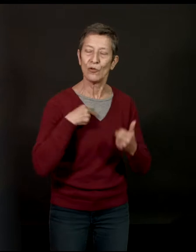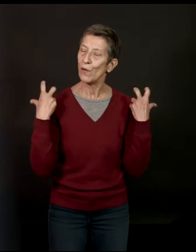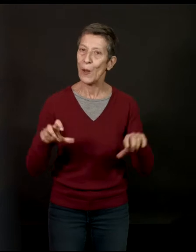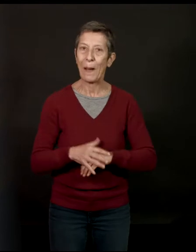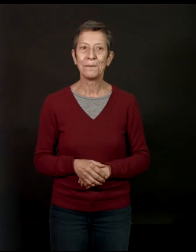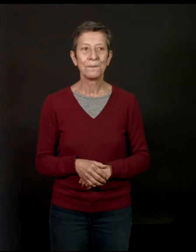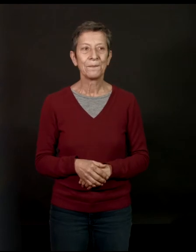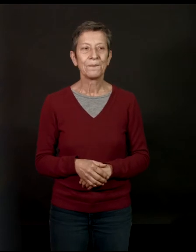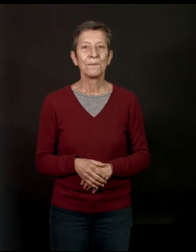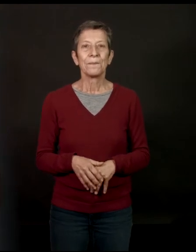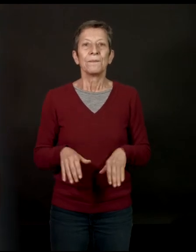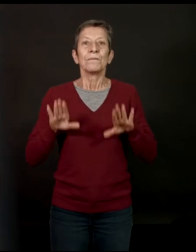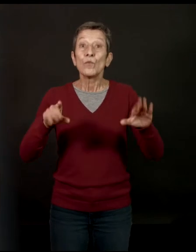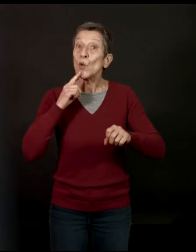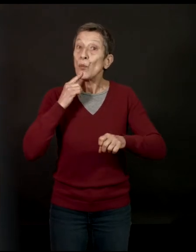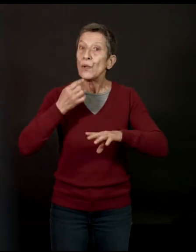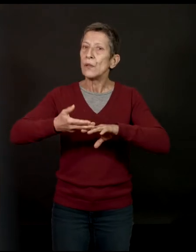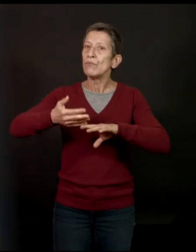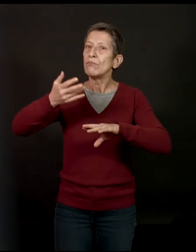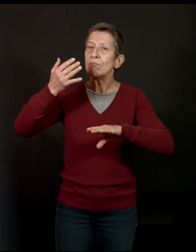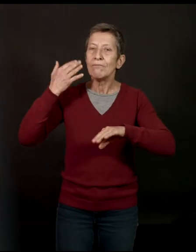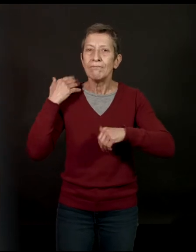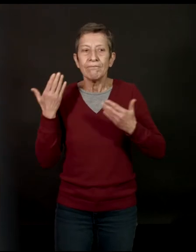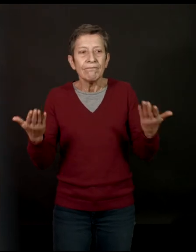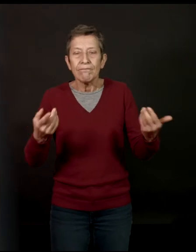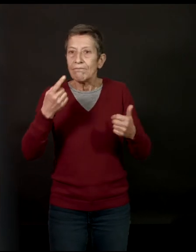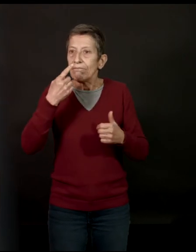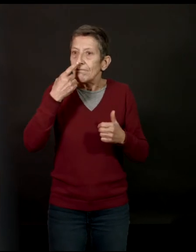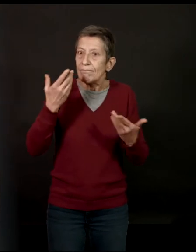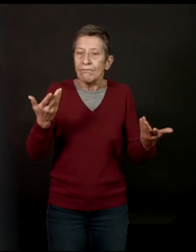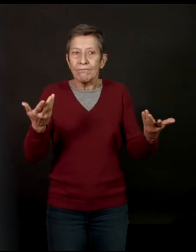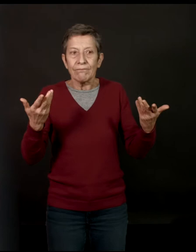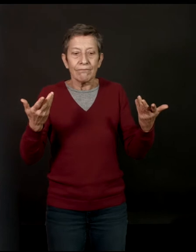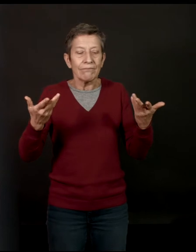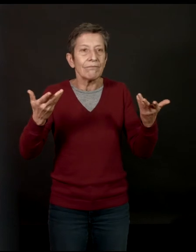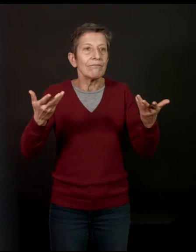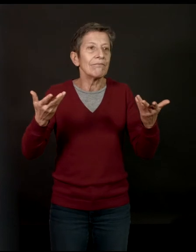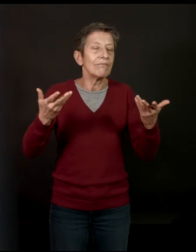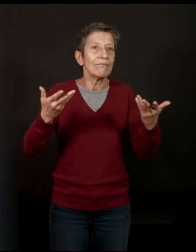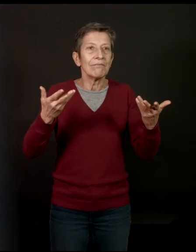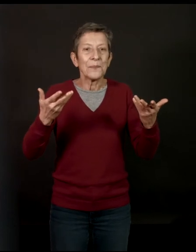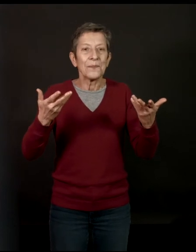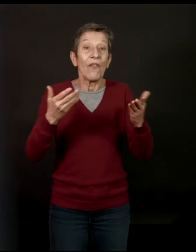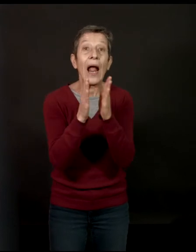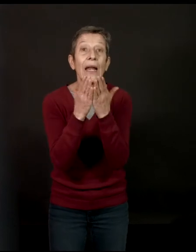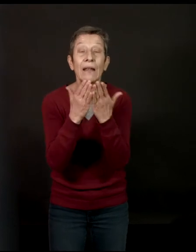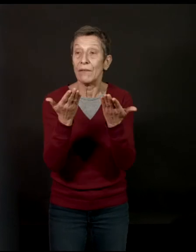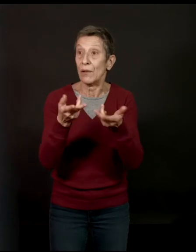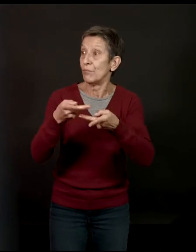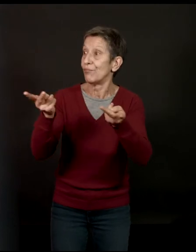Et depuis quelques années, on a l'impression qu'il y a un regain d'intérêt vraiment assez frappant, notamment au niveau des livres qui